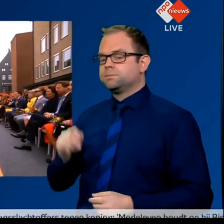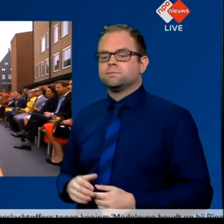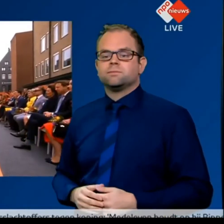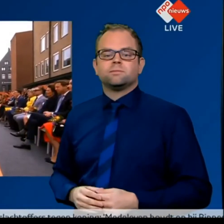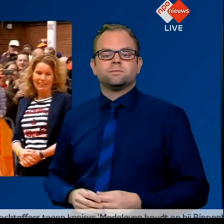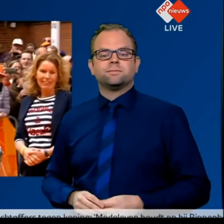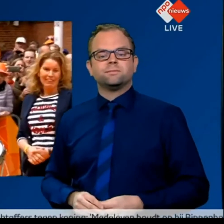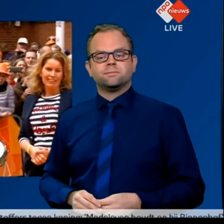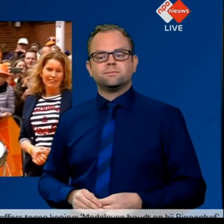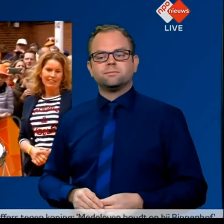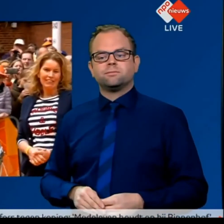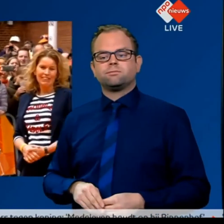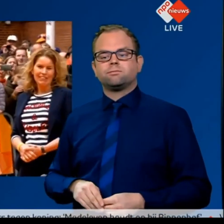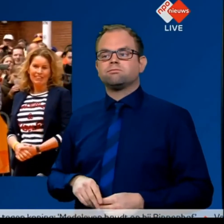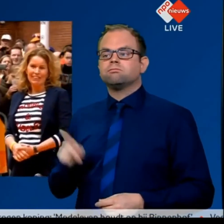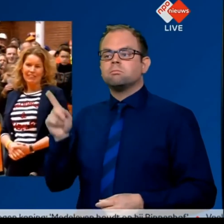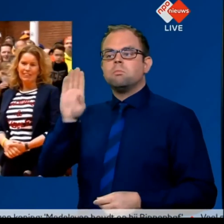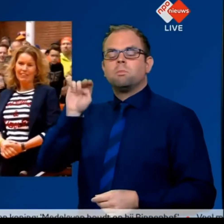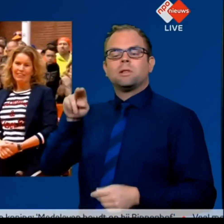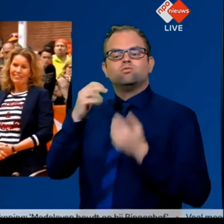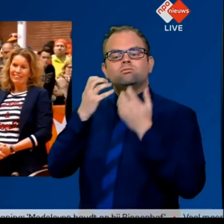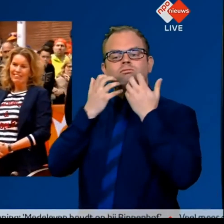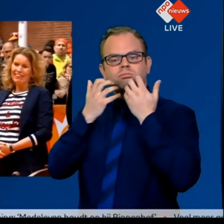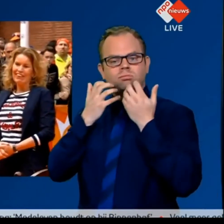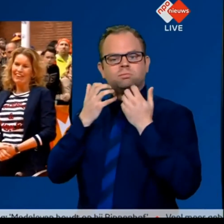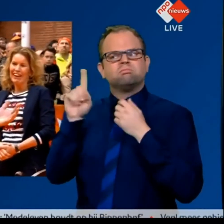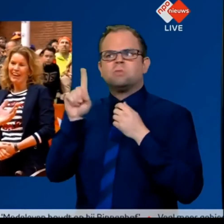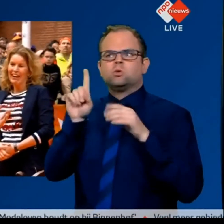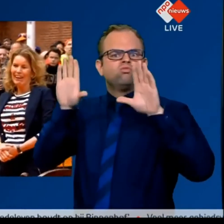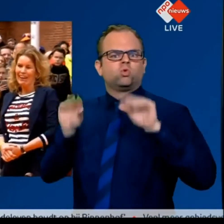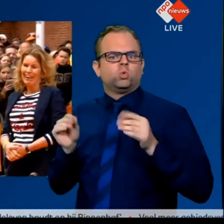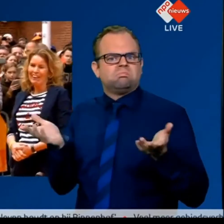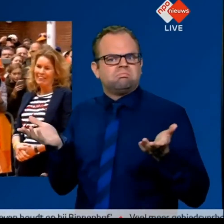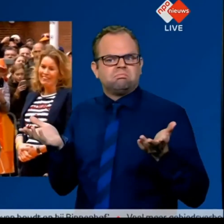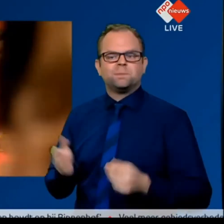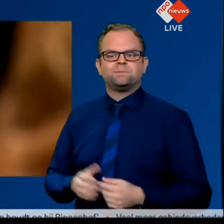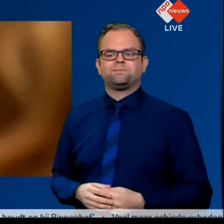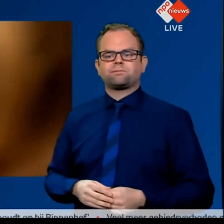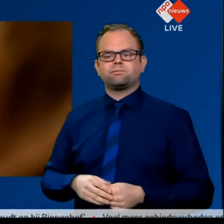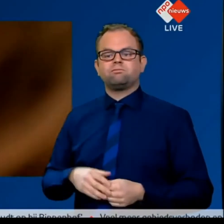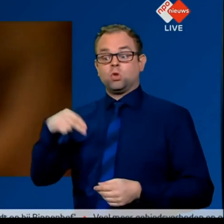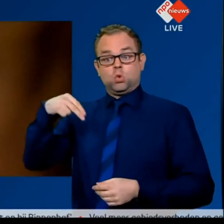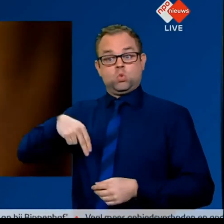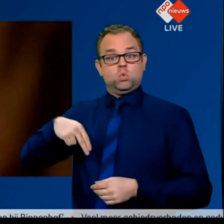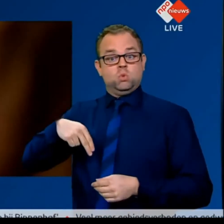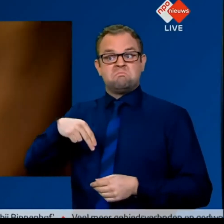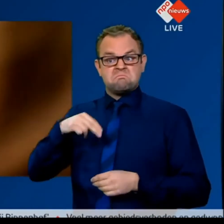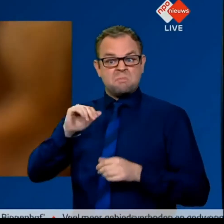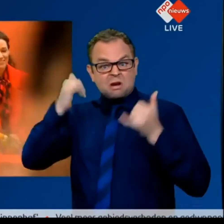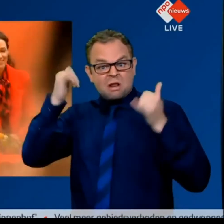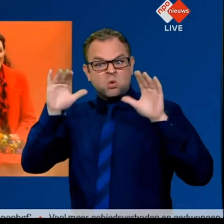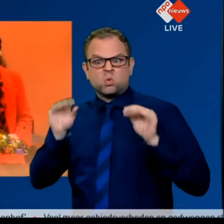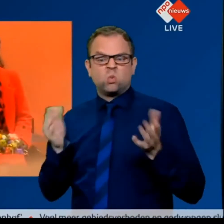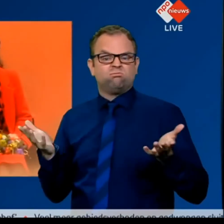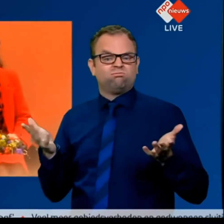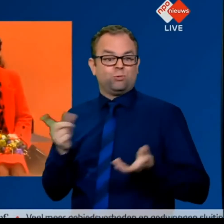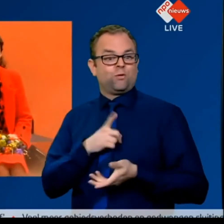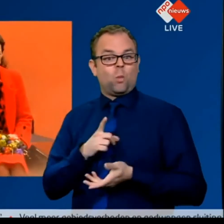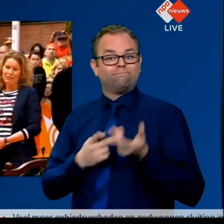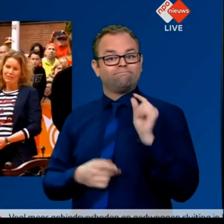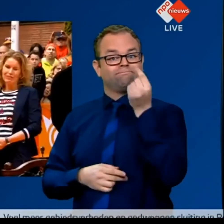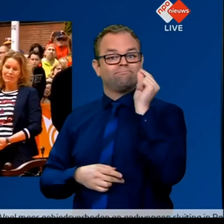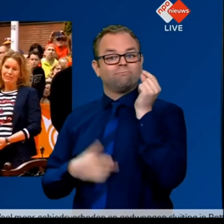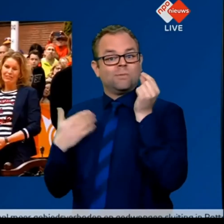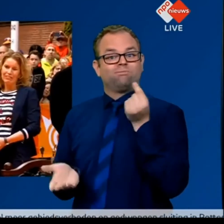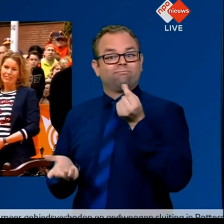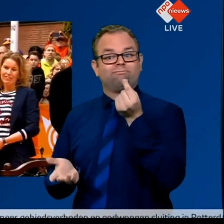Nou, op dit moment kunnen we er nog niet zo veel mee. Ik moet je teleurstellen. Maar wij kijken natuurlijk naar de toekomst.